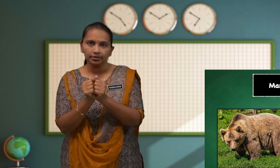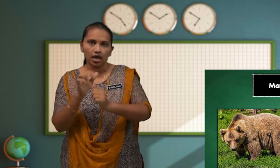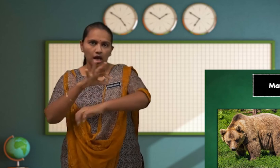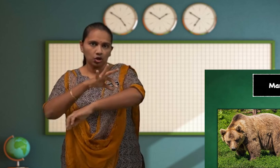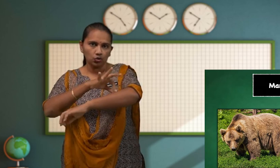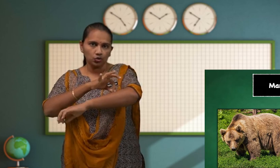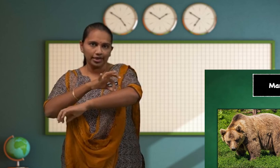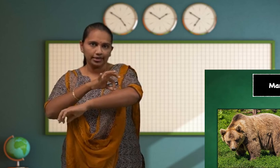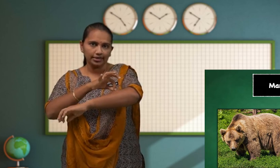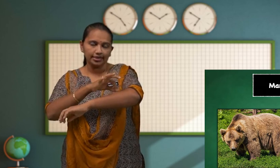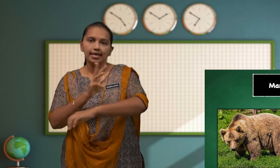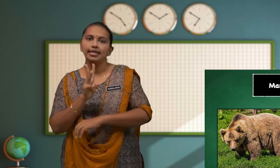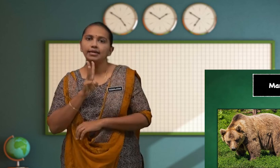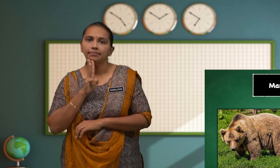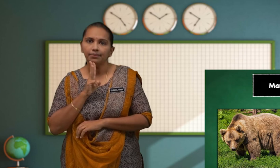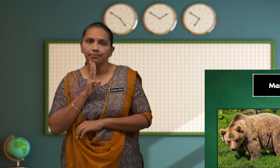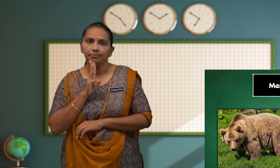Kulit Lembab